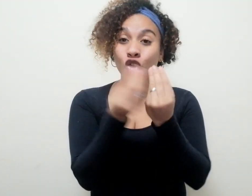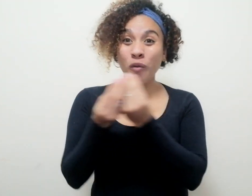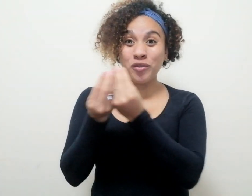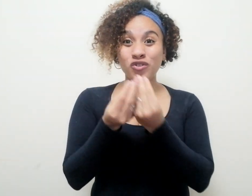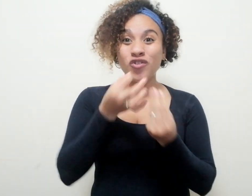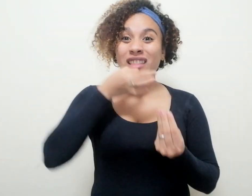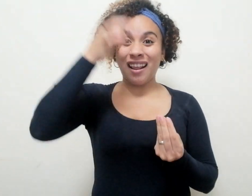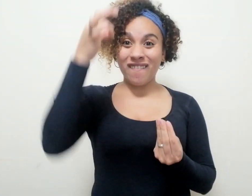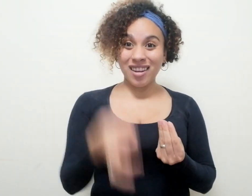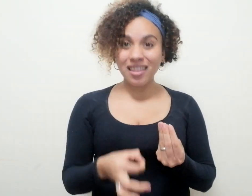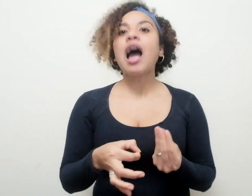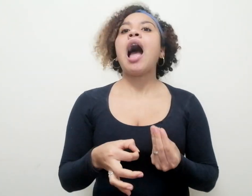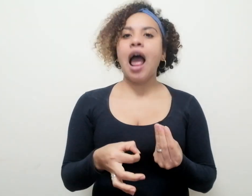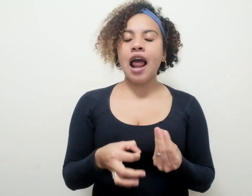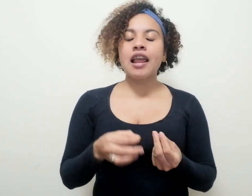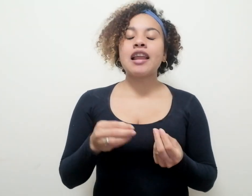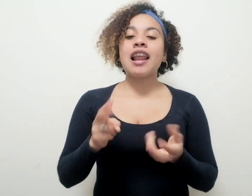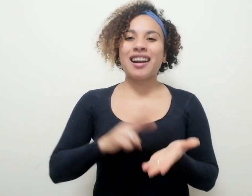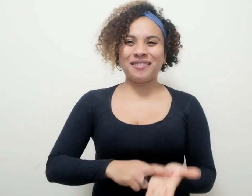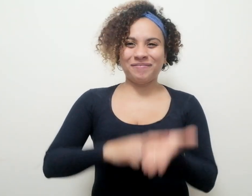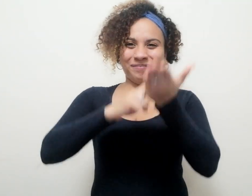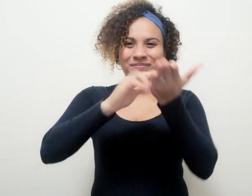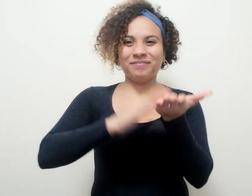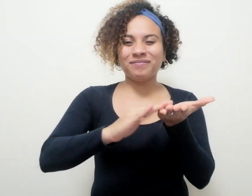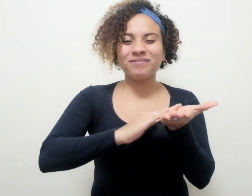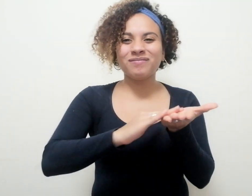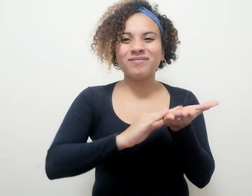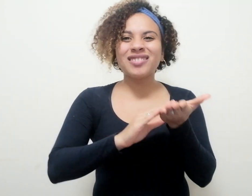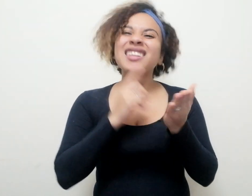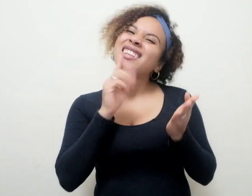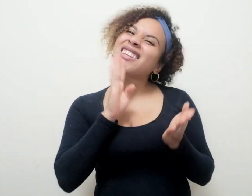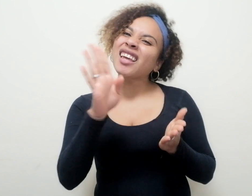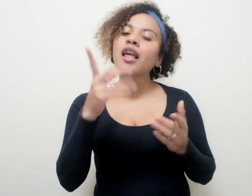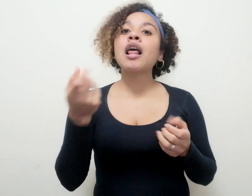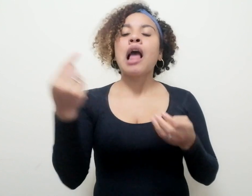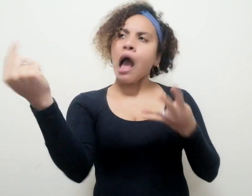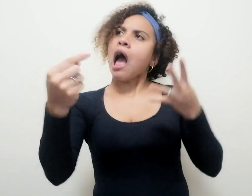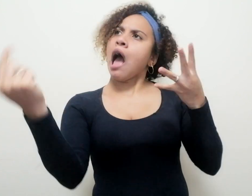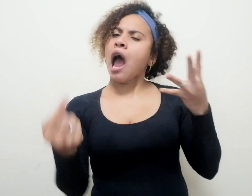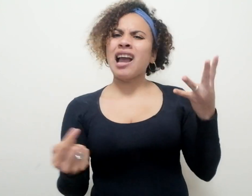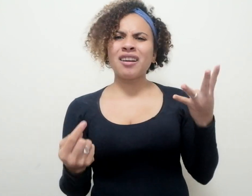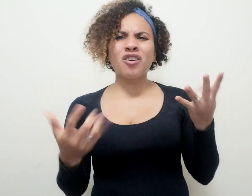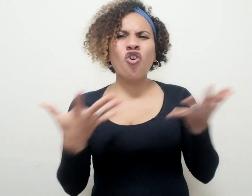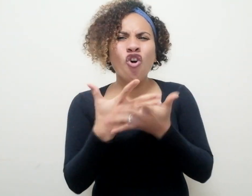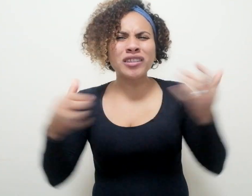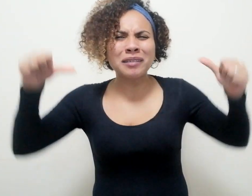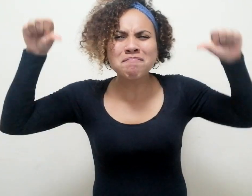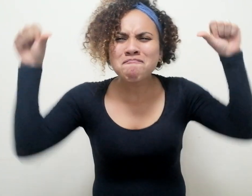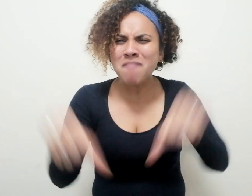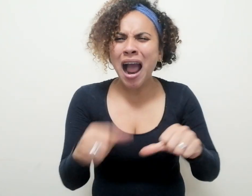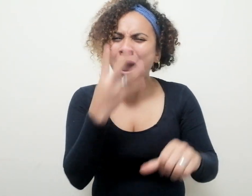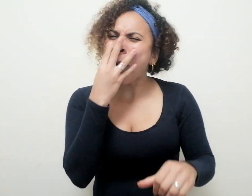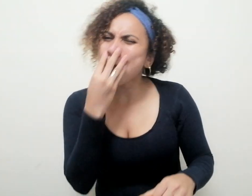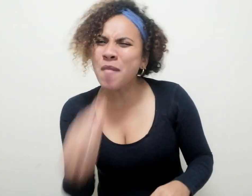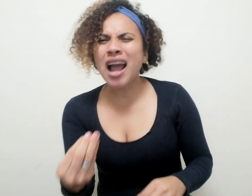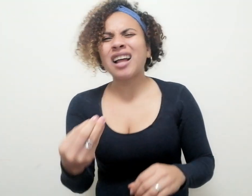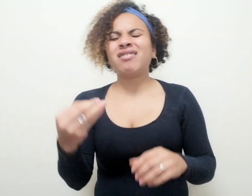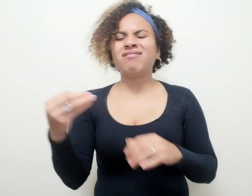y la Reconciliación que detalló los crímenes terroristas, paramilitares y las